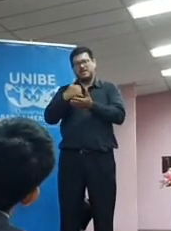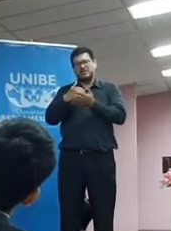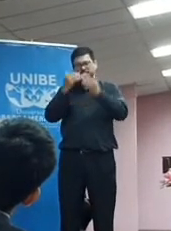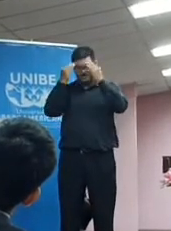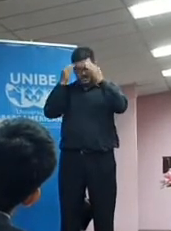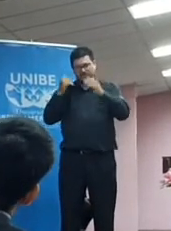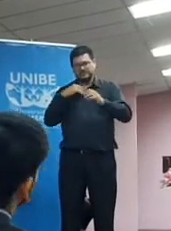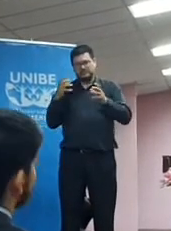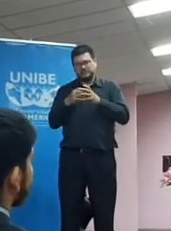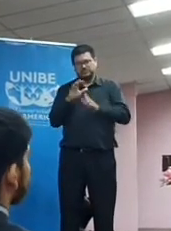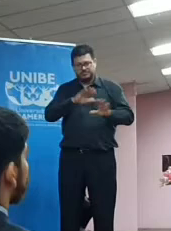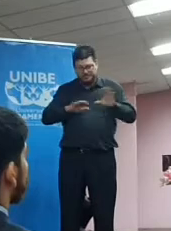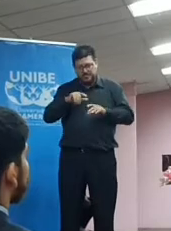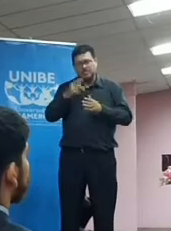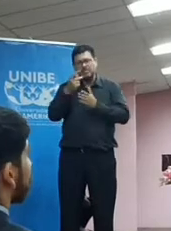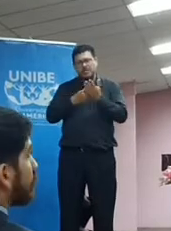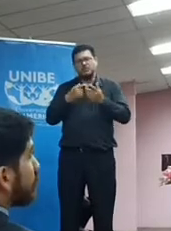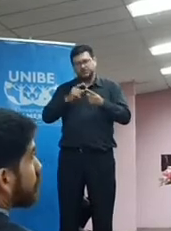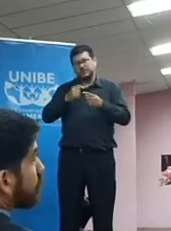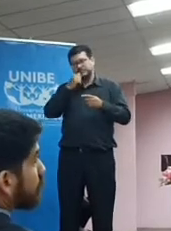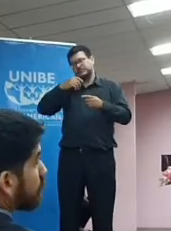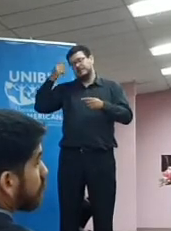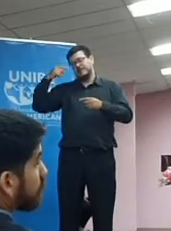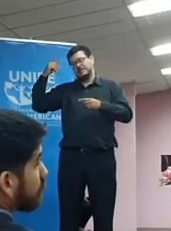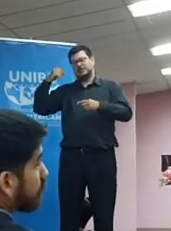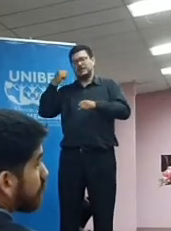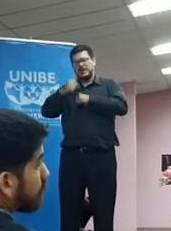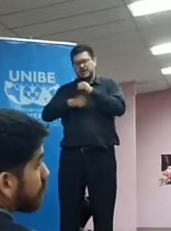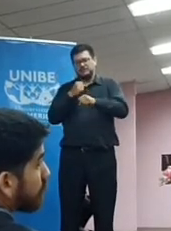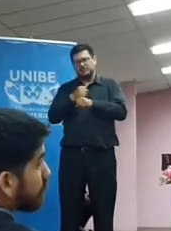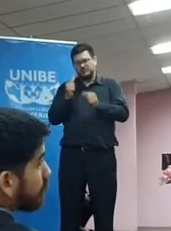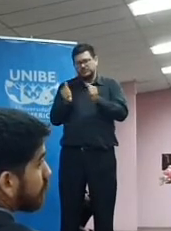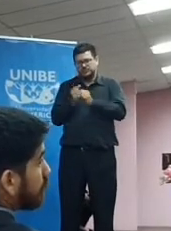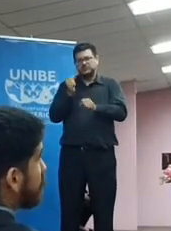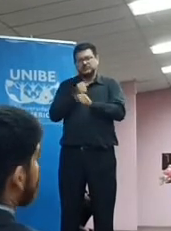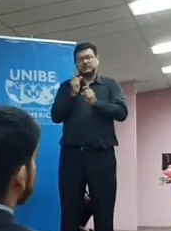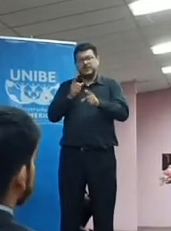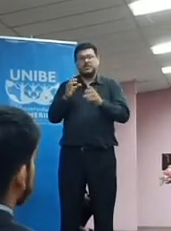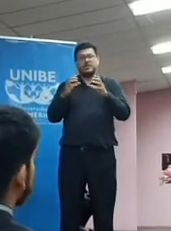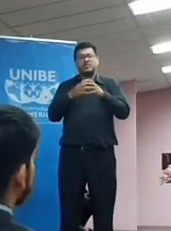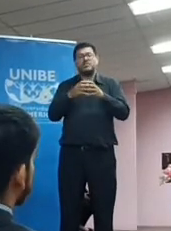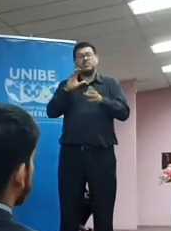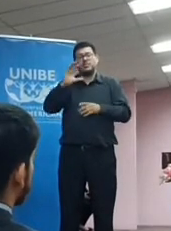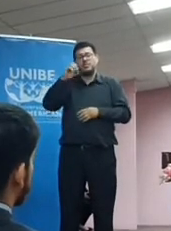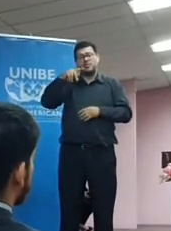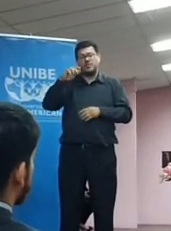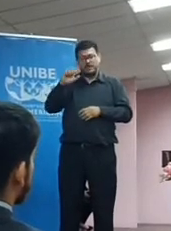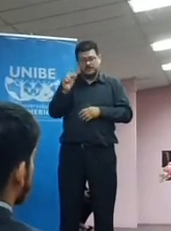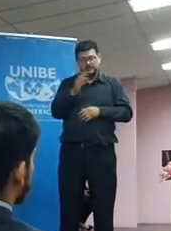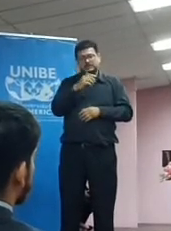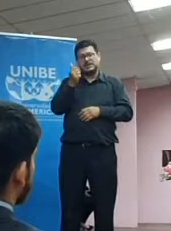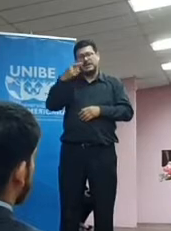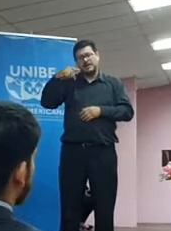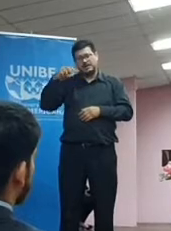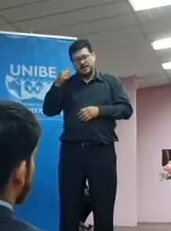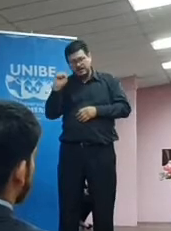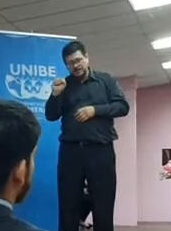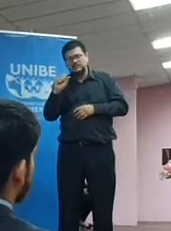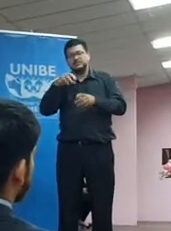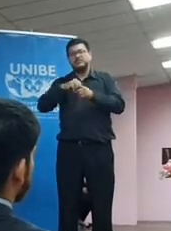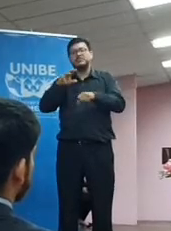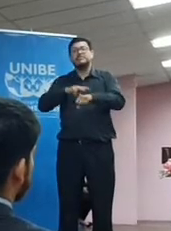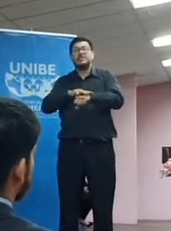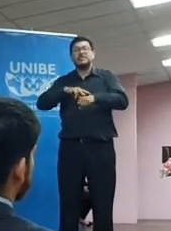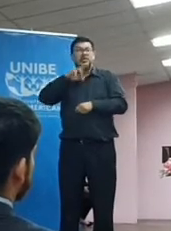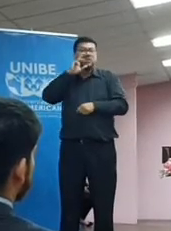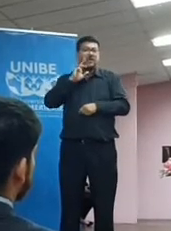desarrollar este proyecto por muchos otros años. El CONES, la NEAES, el Ministerio de Educación